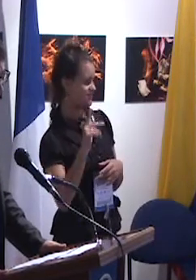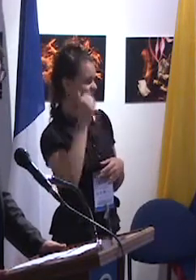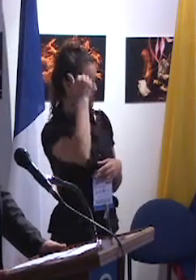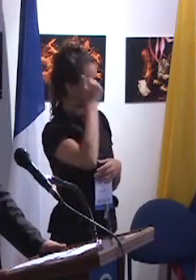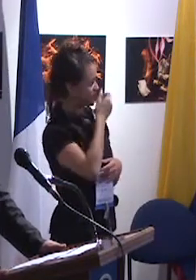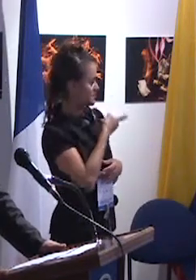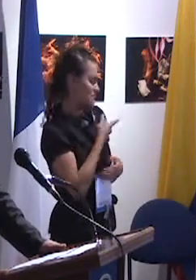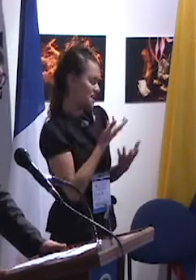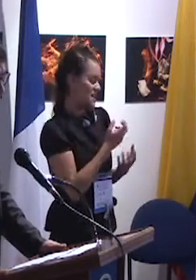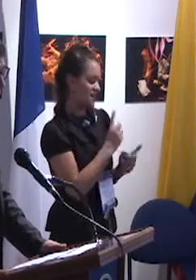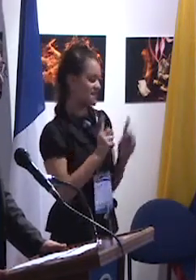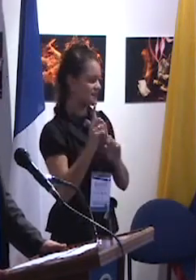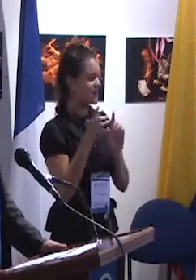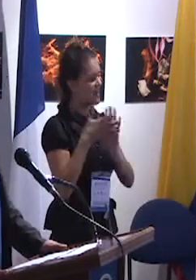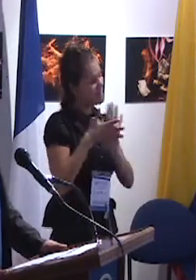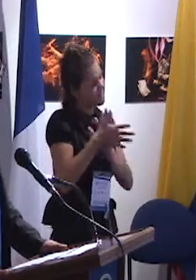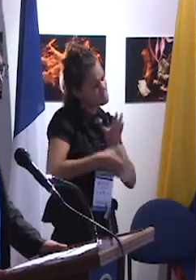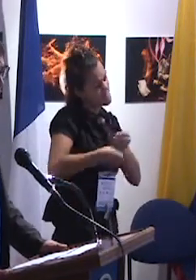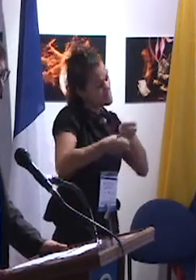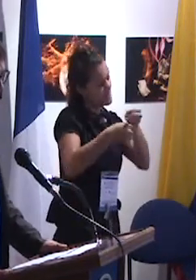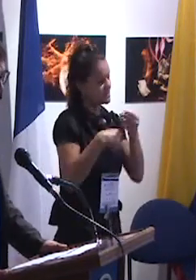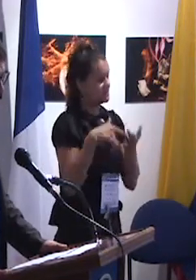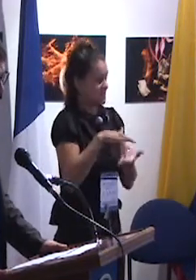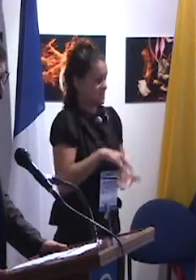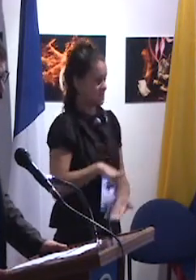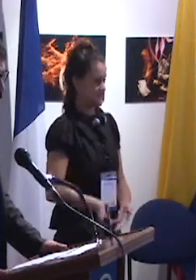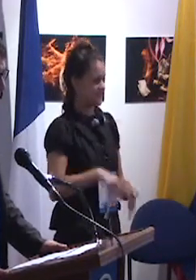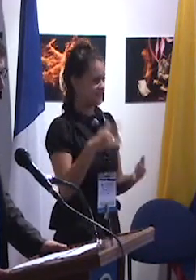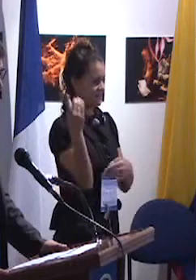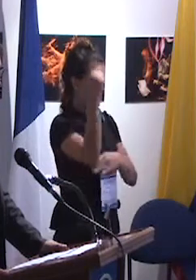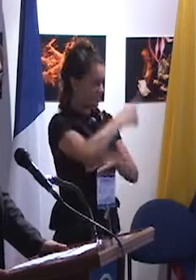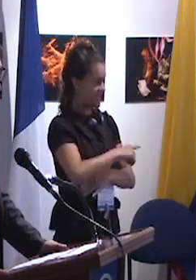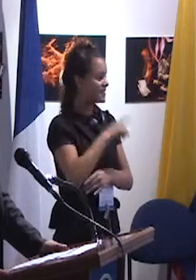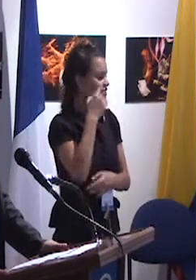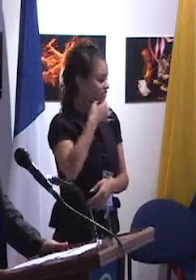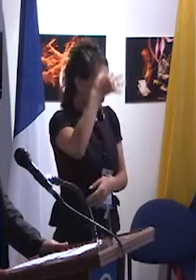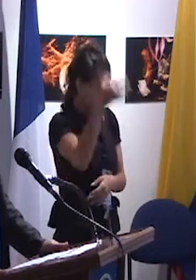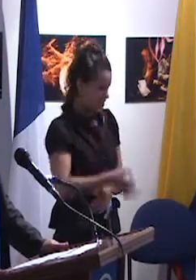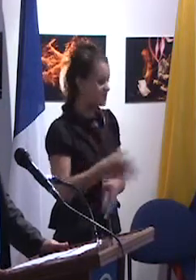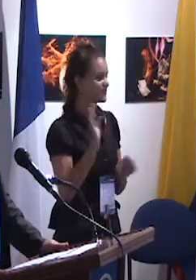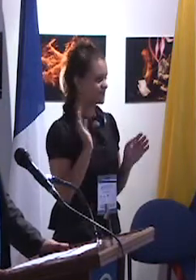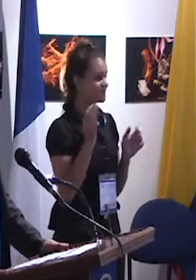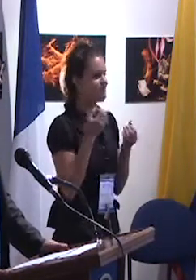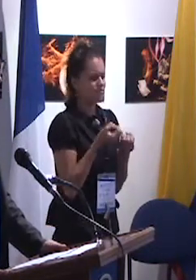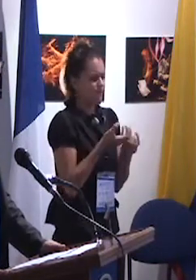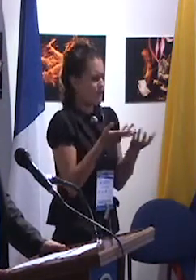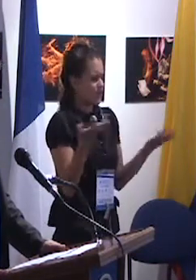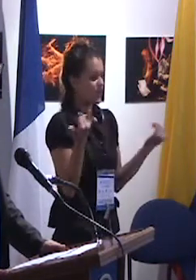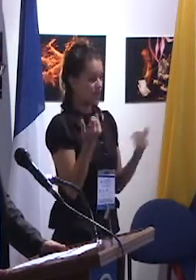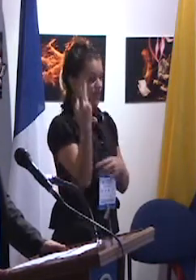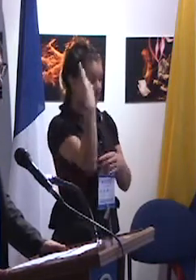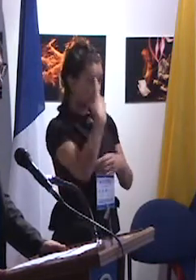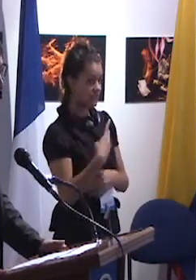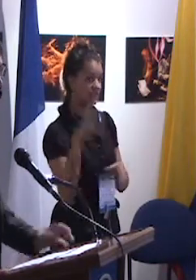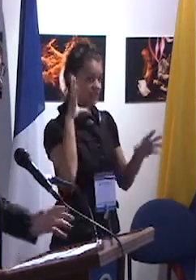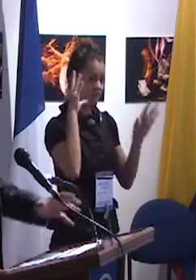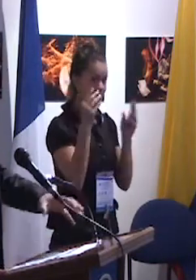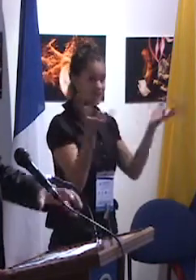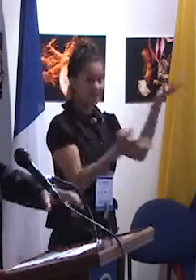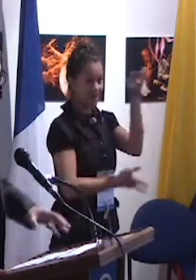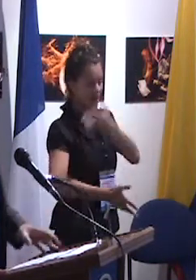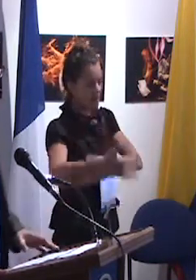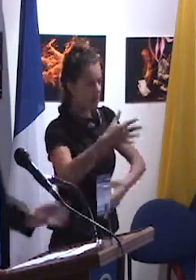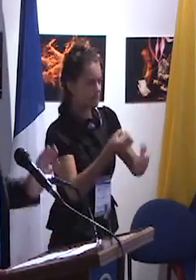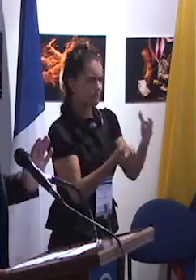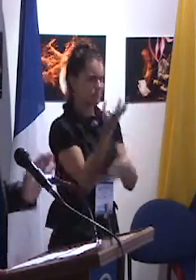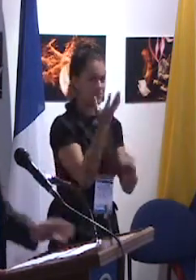seguro que muchas cosas van a salir de estos dos días de convenio, de congreso y que